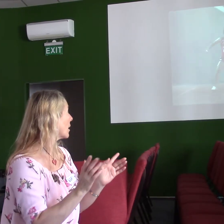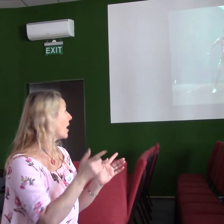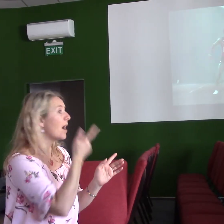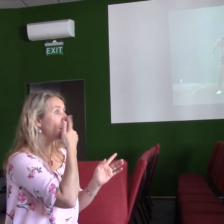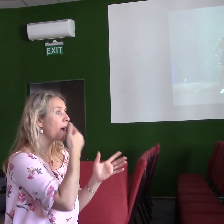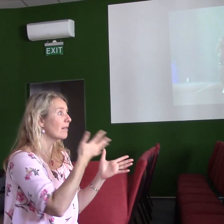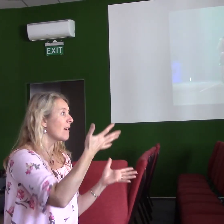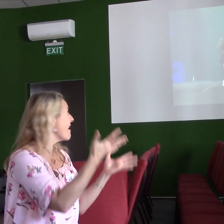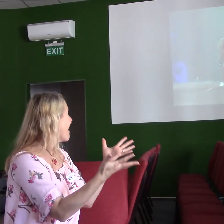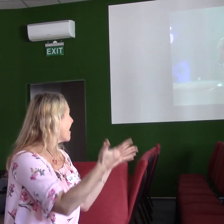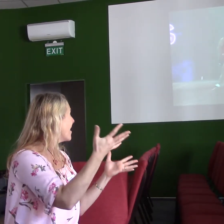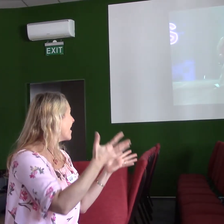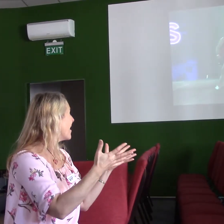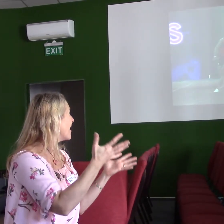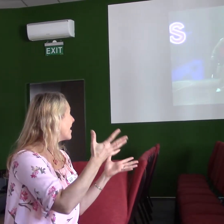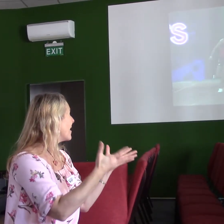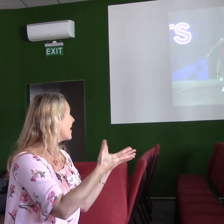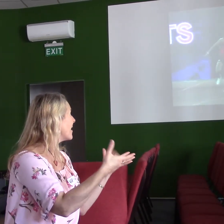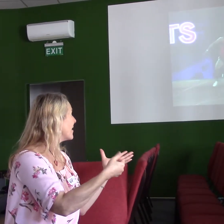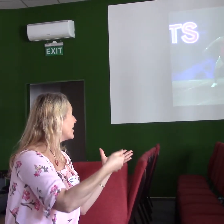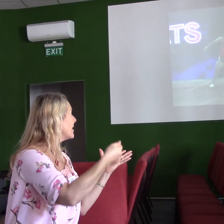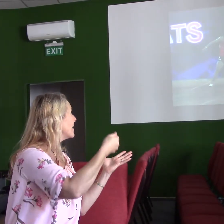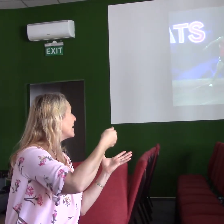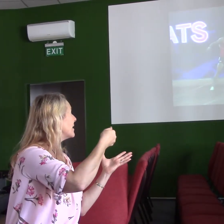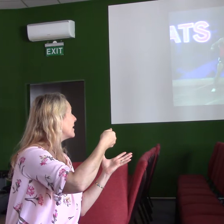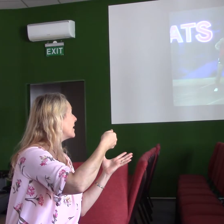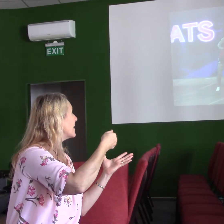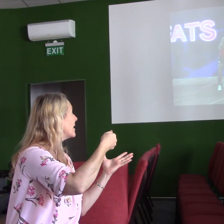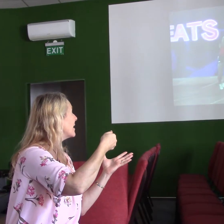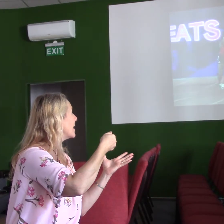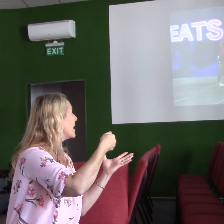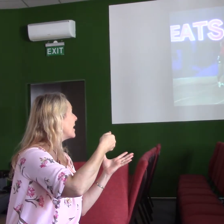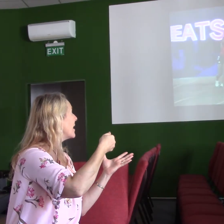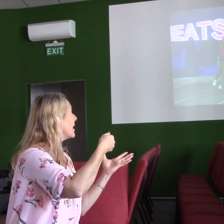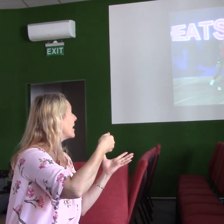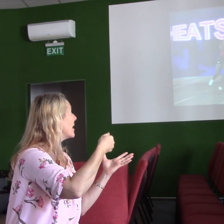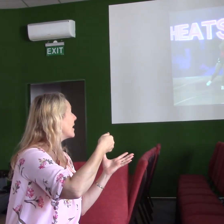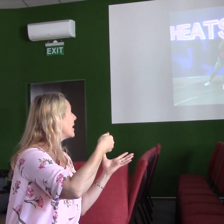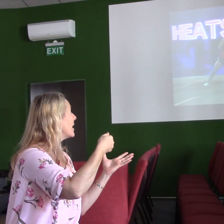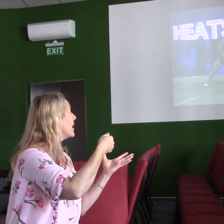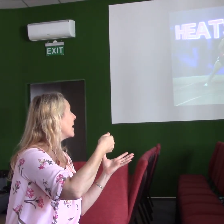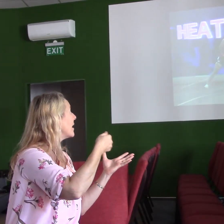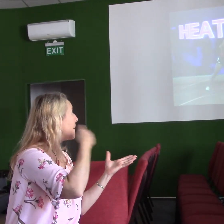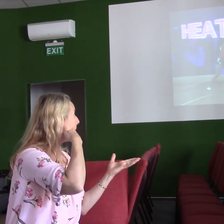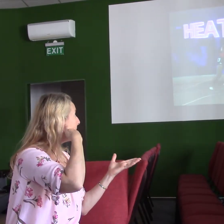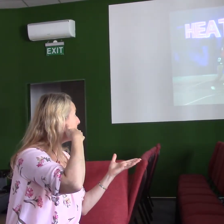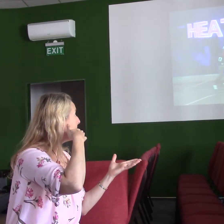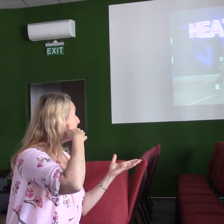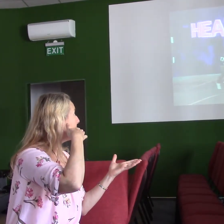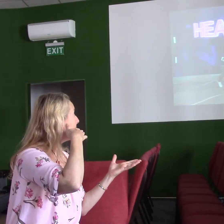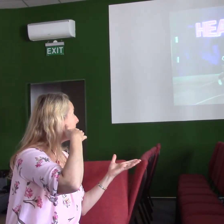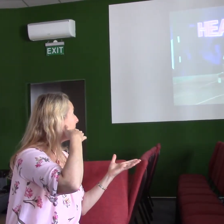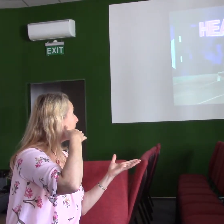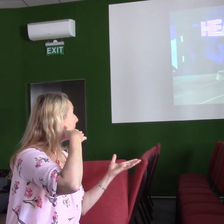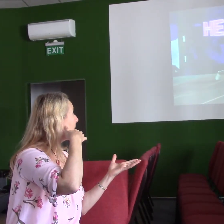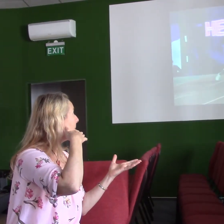se to vymuklo z rukou, balancuje to na hraně zápěstí, loket, konečky prstů,